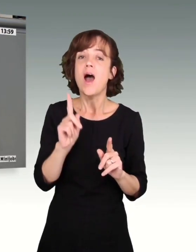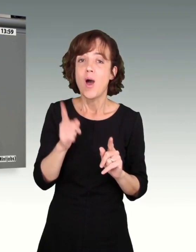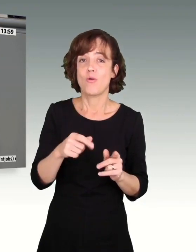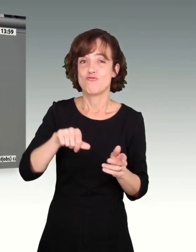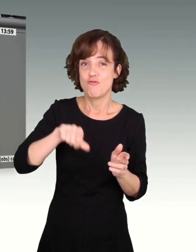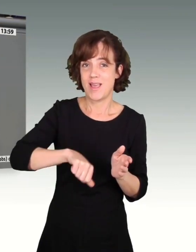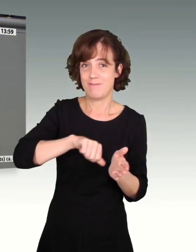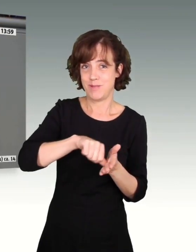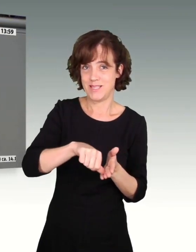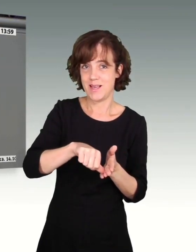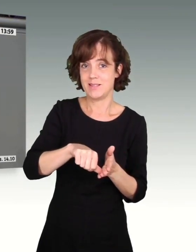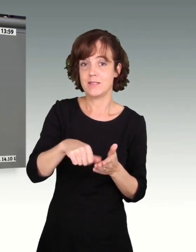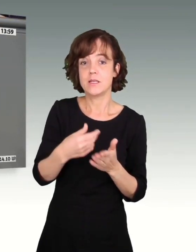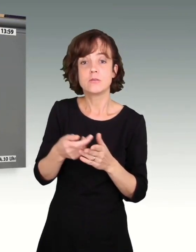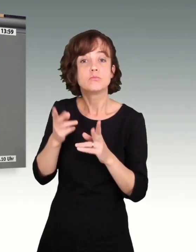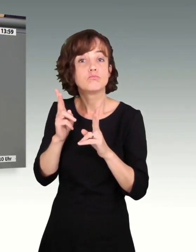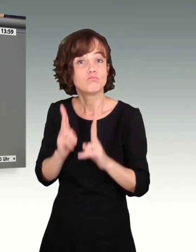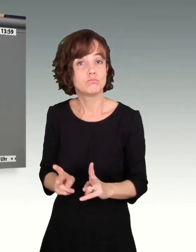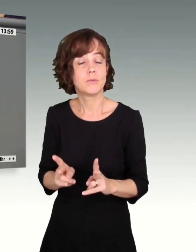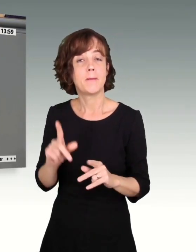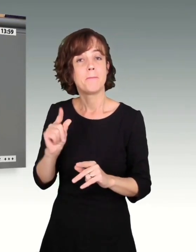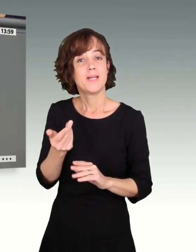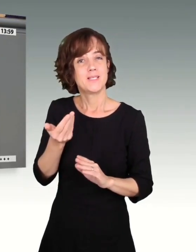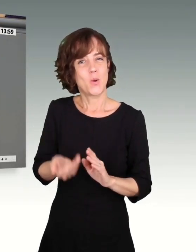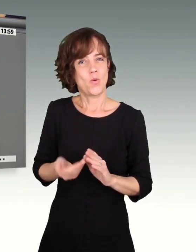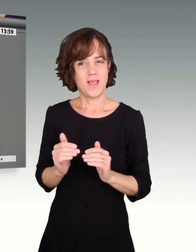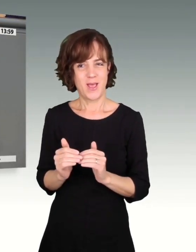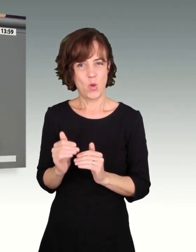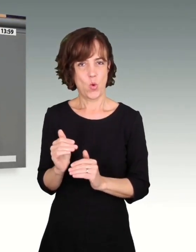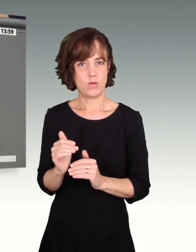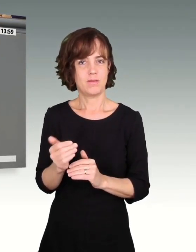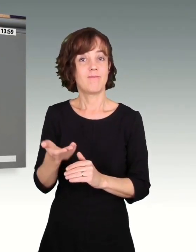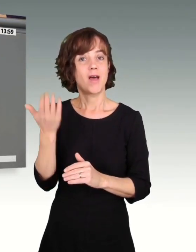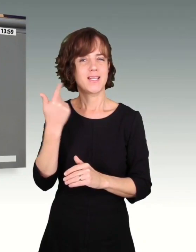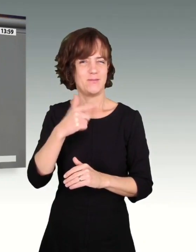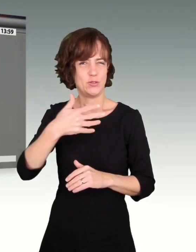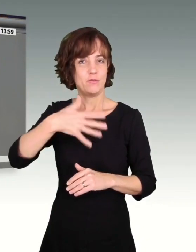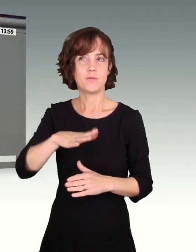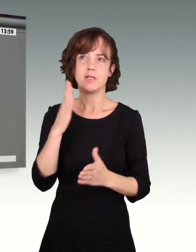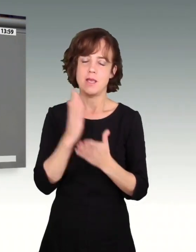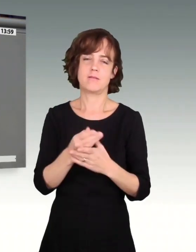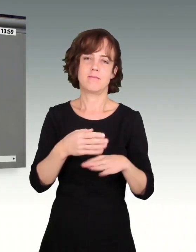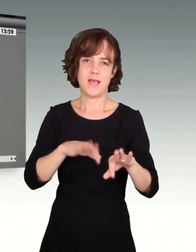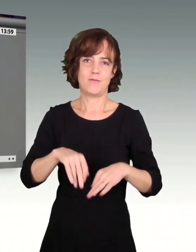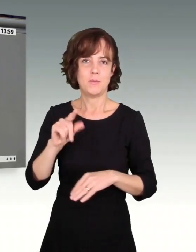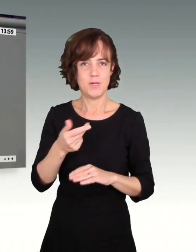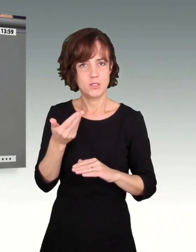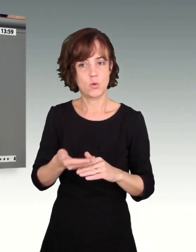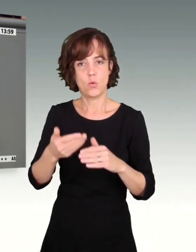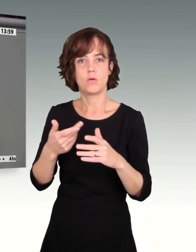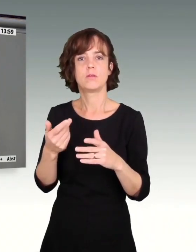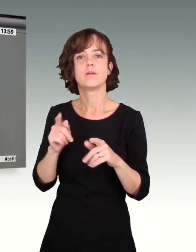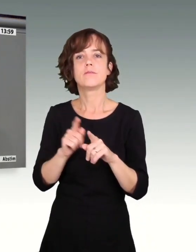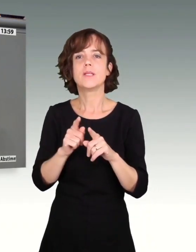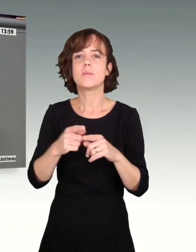bezahlt. Und deshalb war es richtig, dass der Mindestlohn 2015 endlich eingeführt wurde, dass eine untere